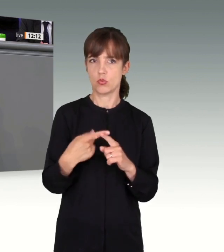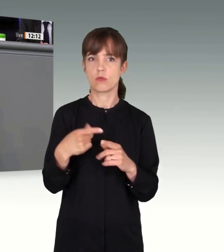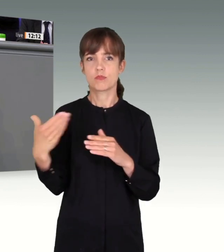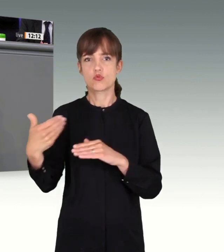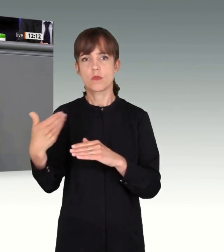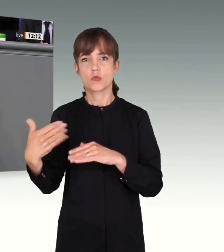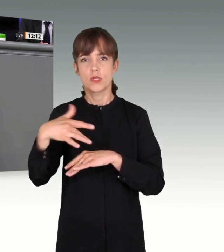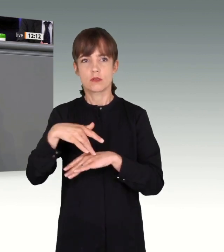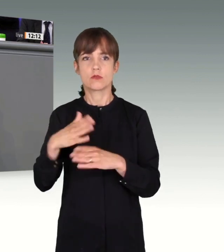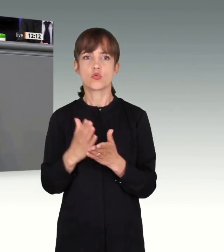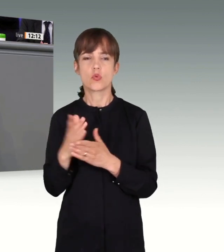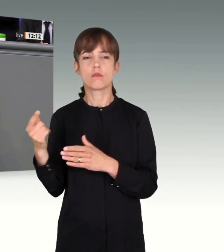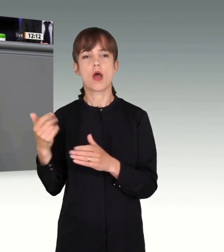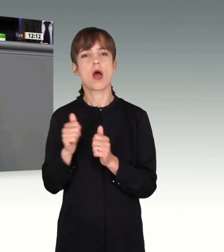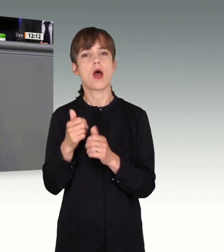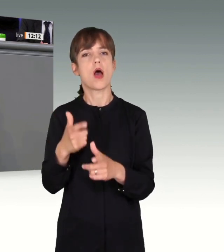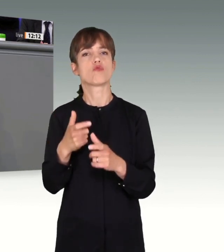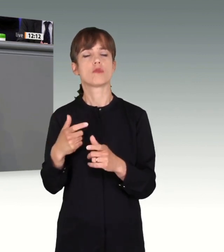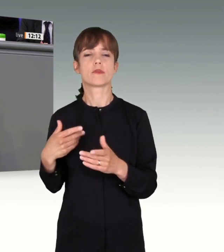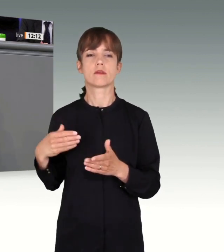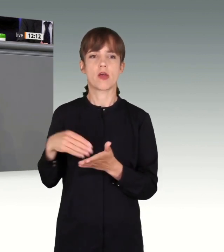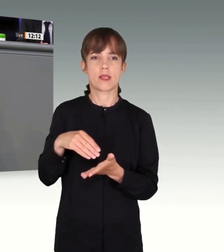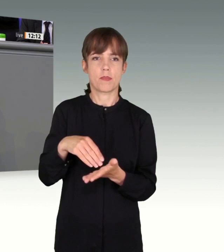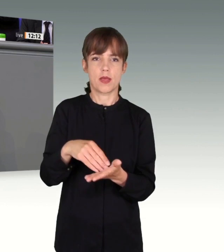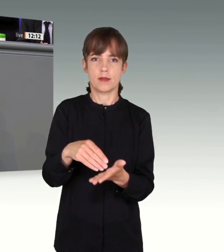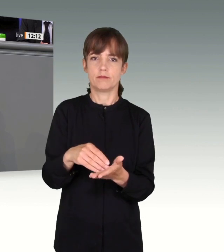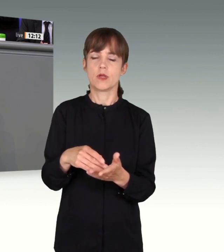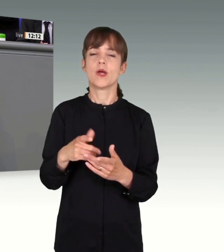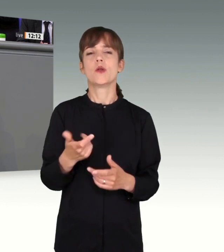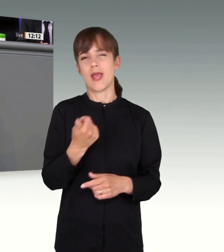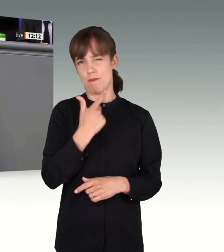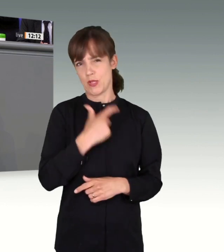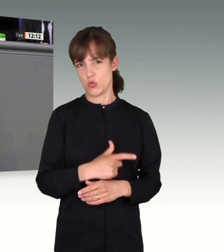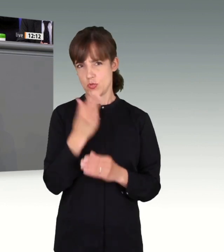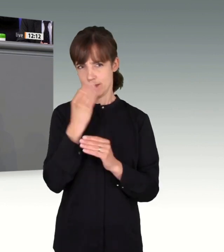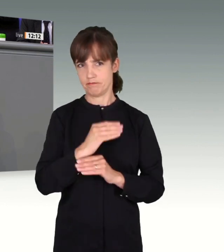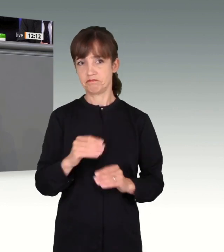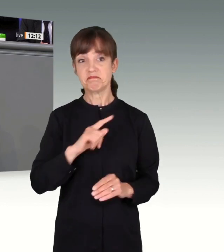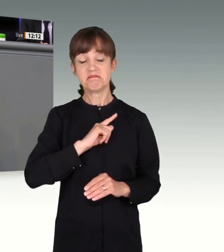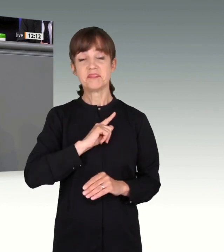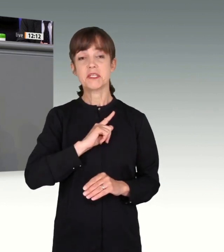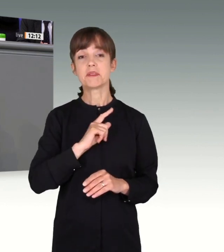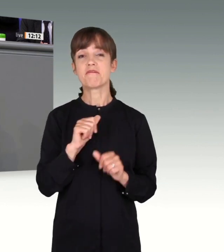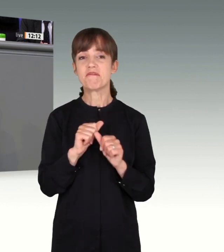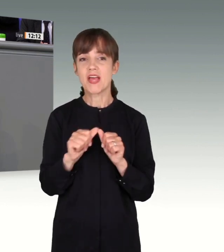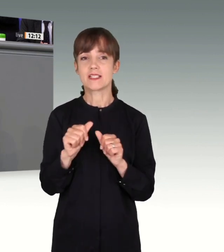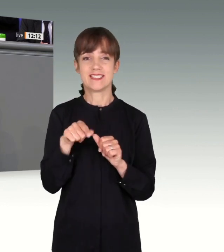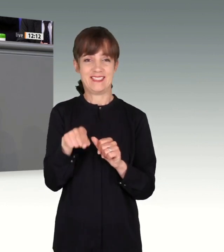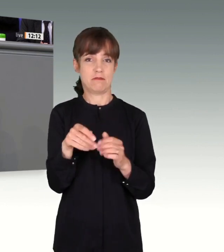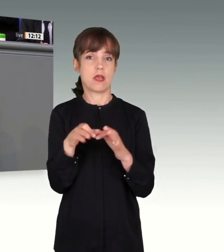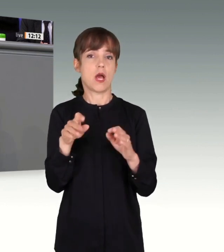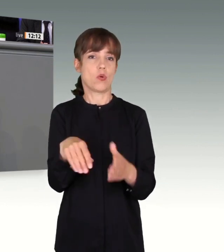kannte. Und auch aus diesem Grund hoffe ich, meine Damen und Herren, dass der Deutsche Bundestag nie wieder wegen eines vergleichbaren Vorgangs einen